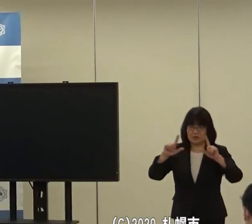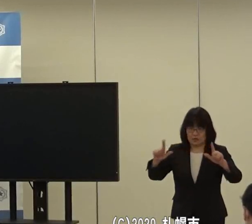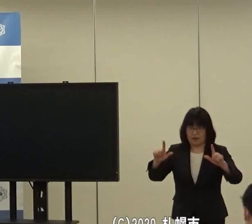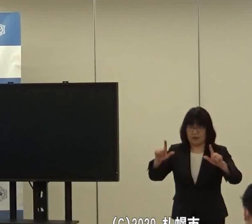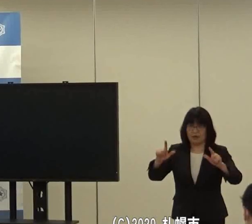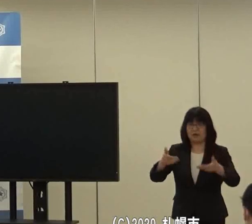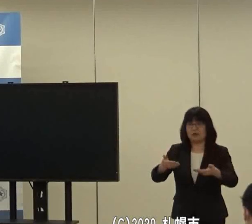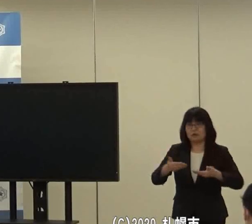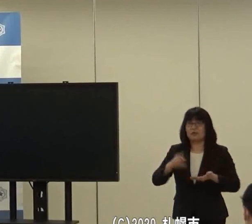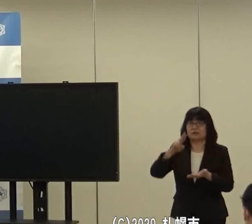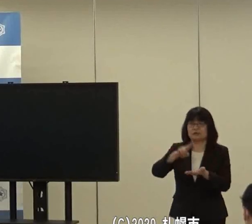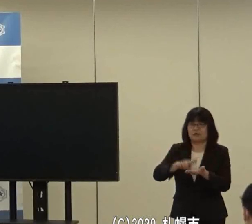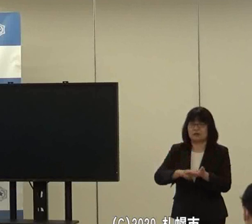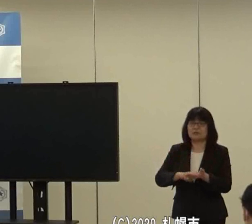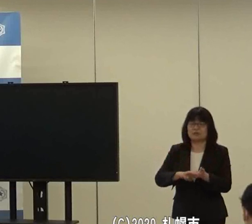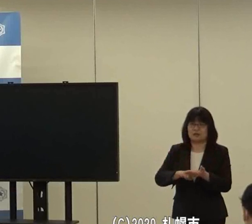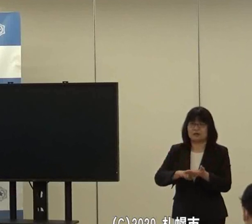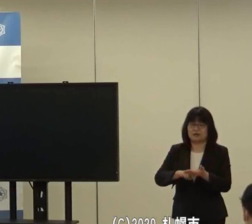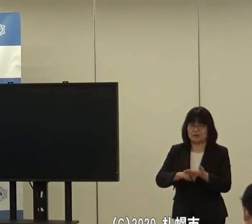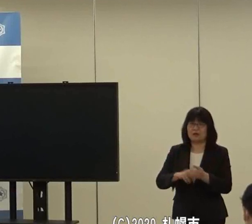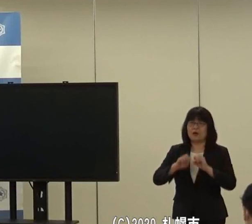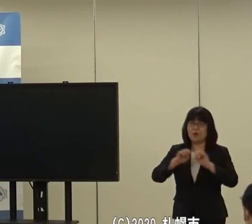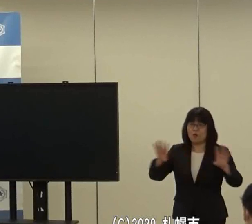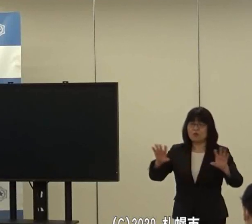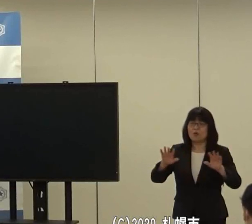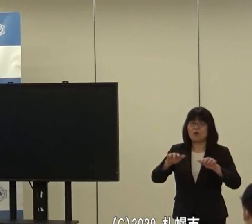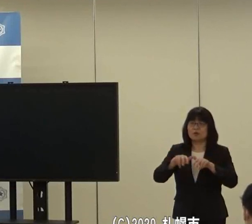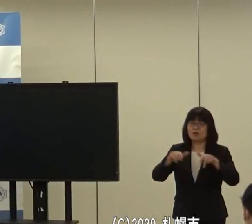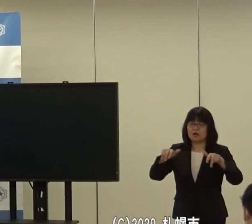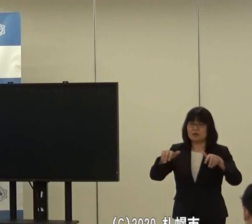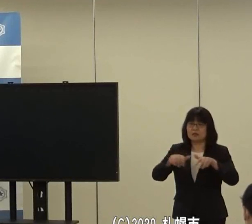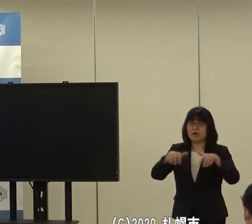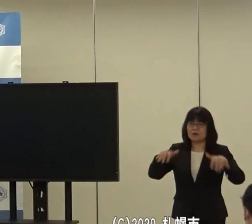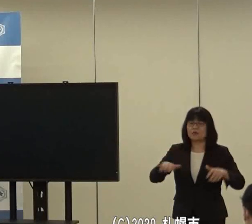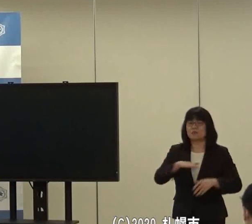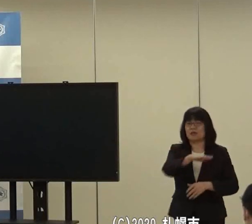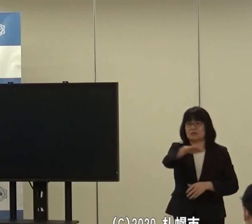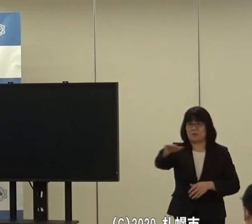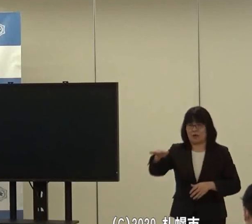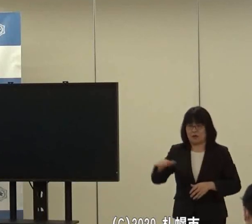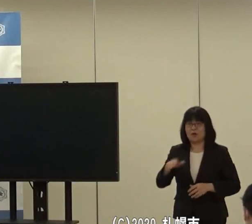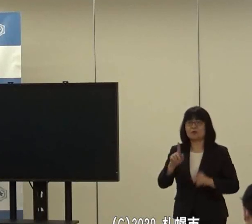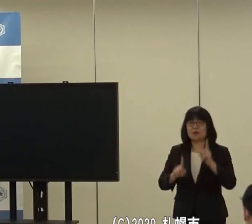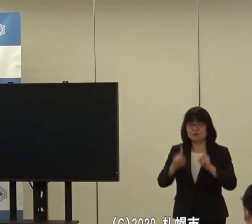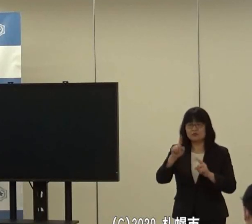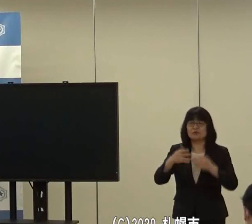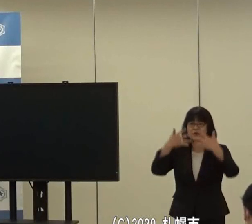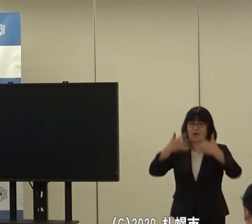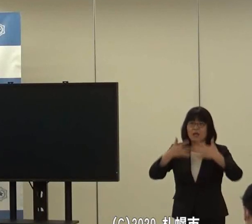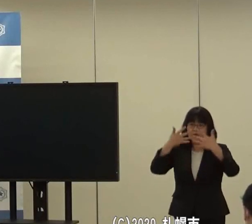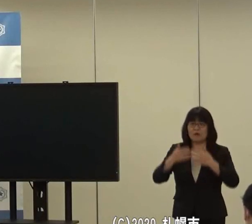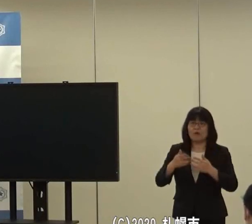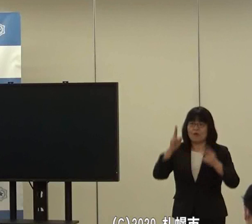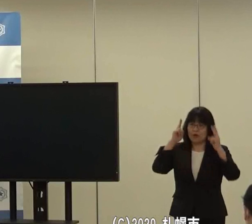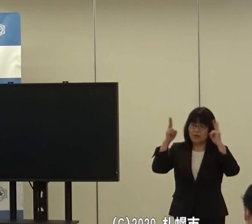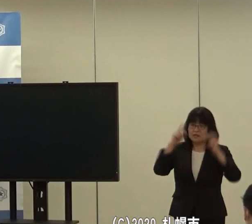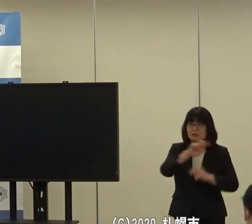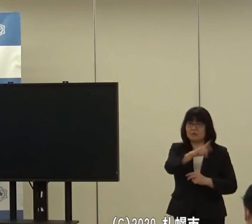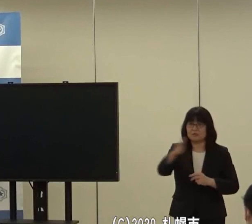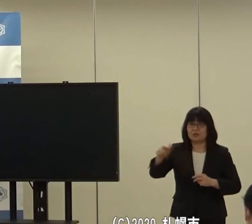くことになりましたので報道機関の皆様とりわけテレビの各社の皆様にご協力をお願いをした